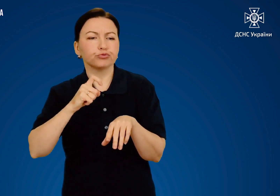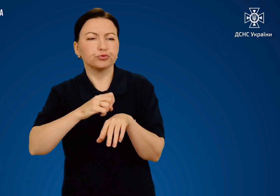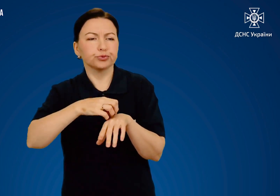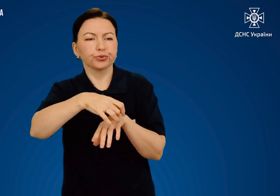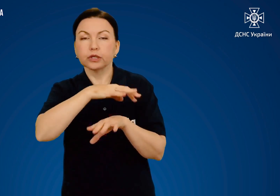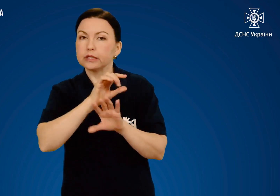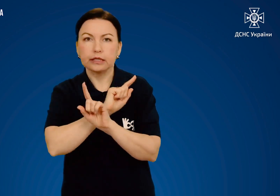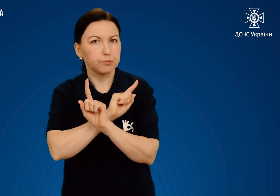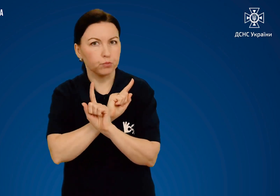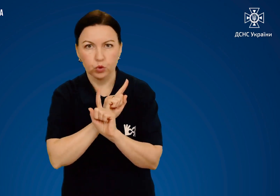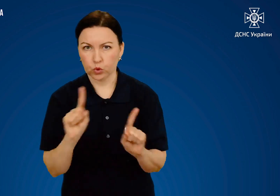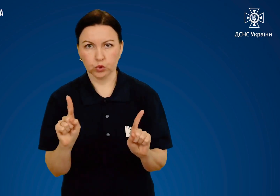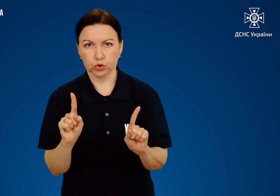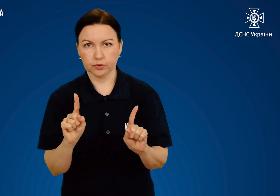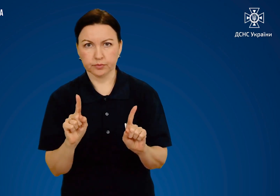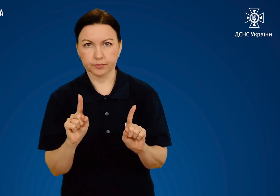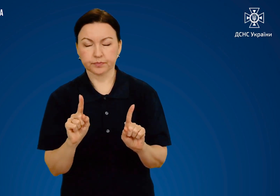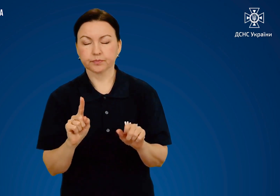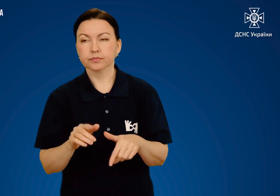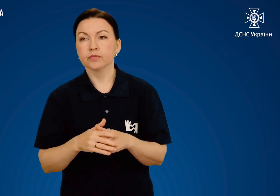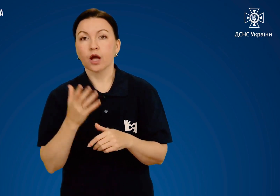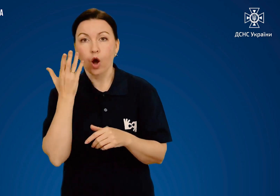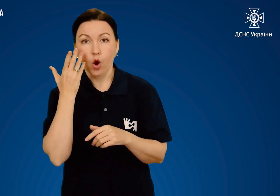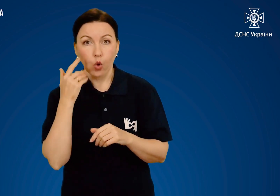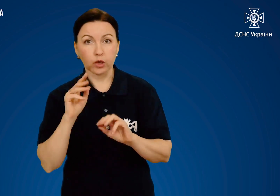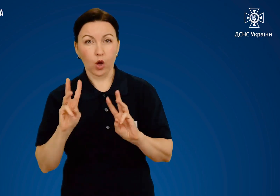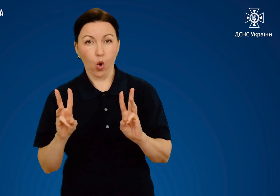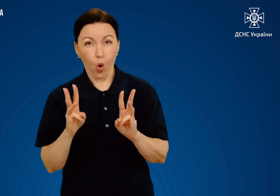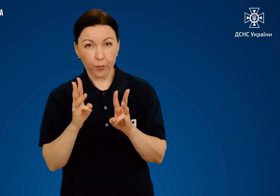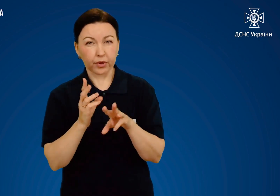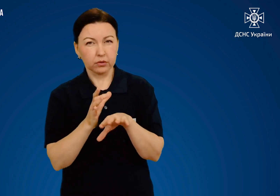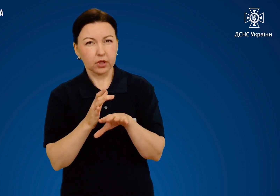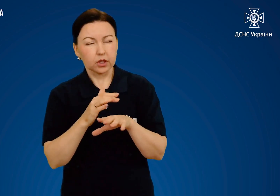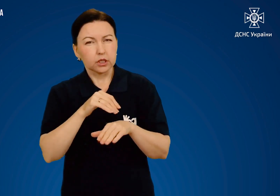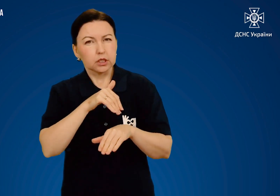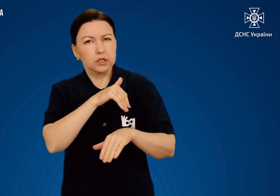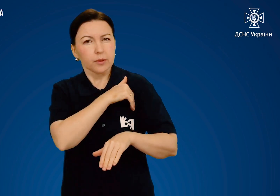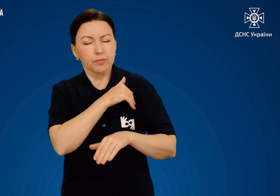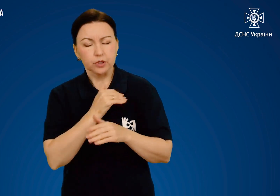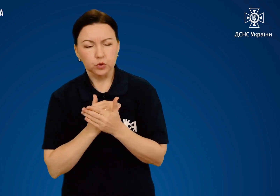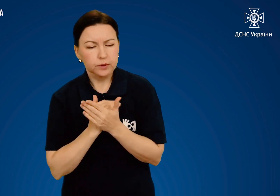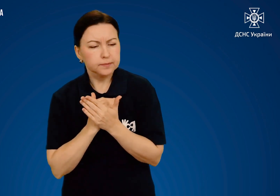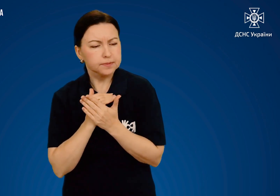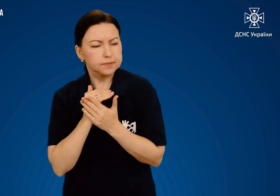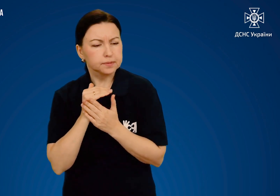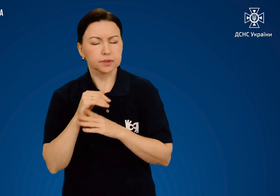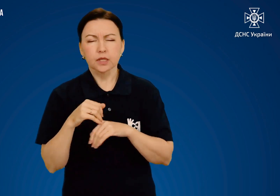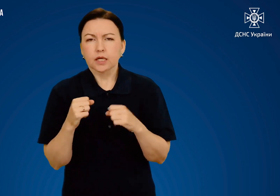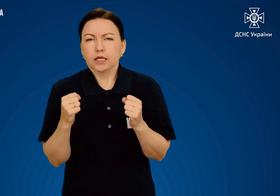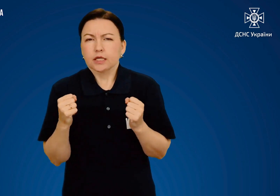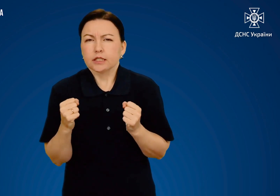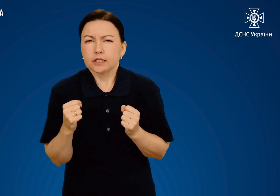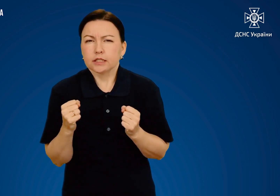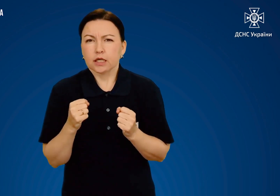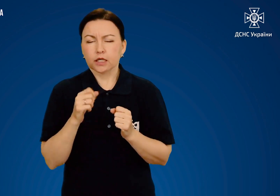При значних опіках підвищується температура тіла, хворого морозить,